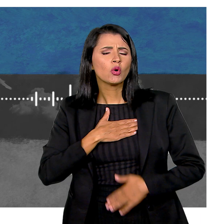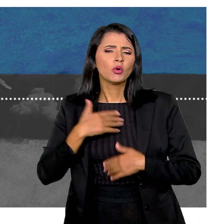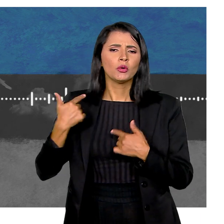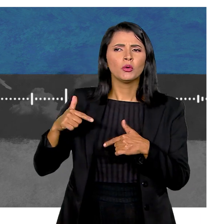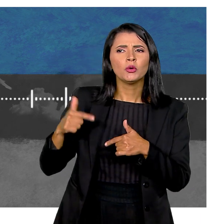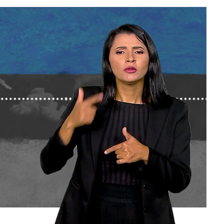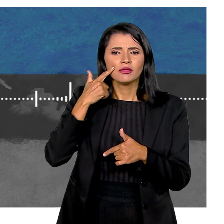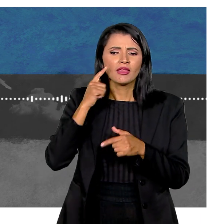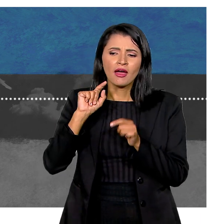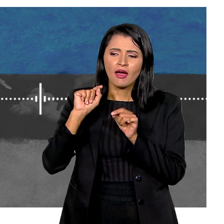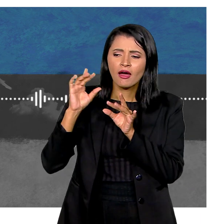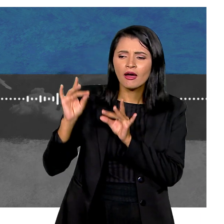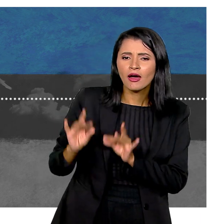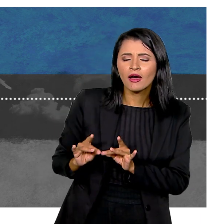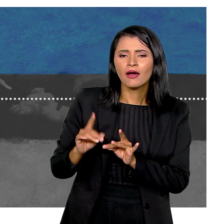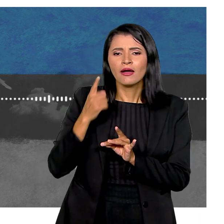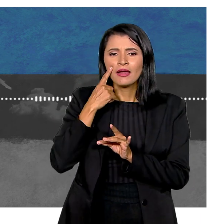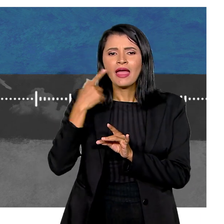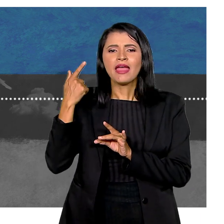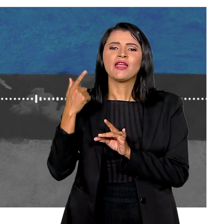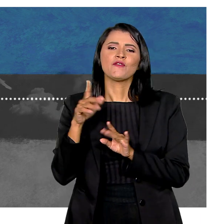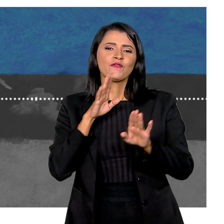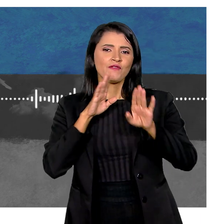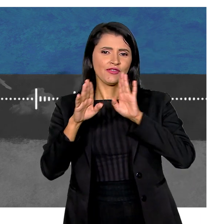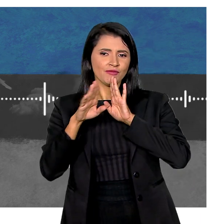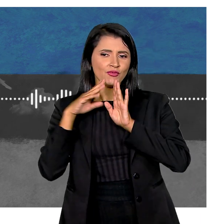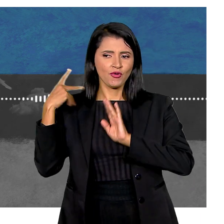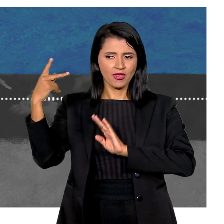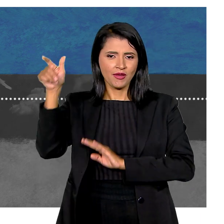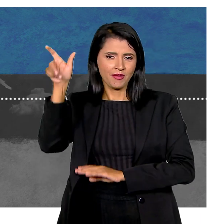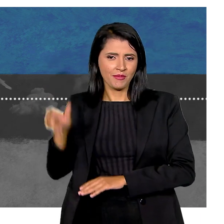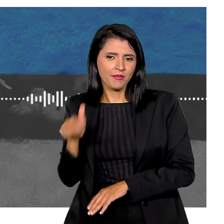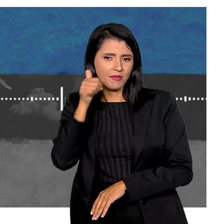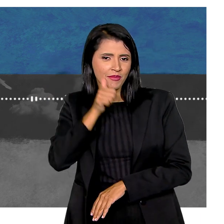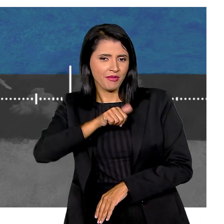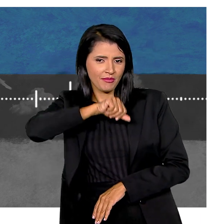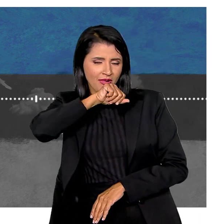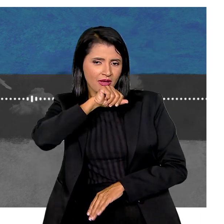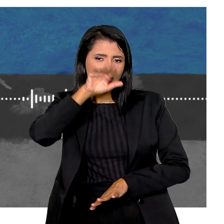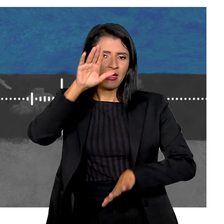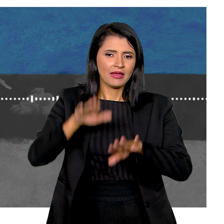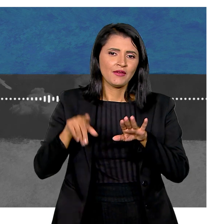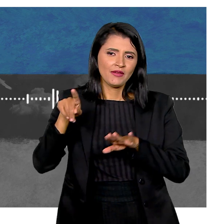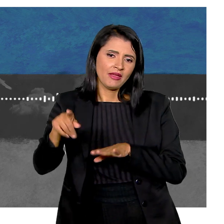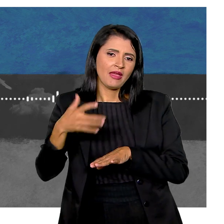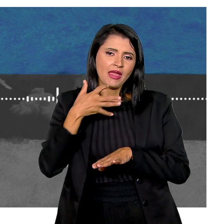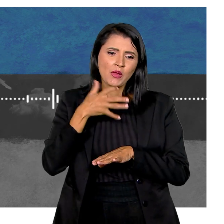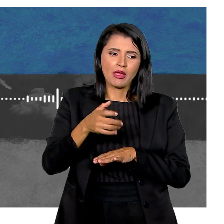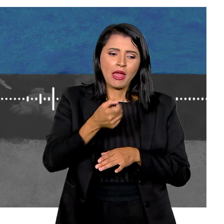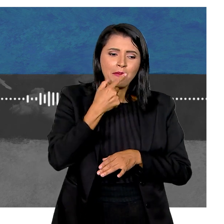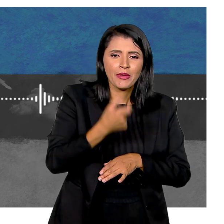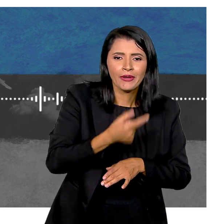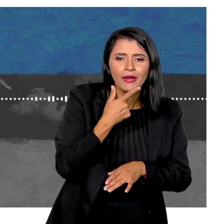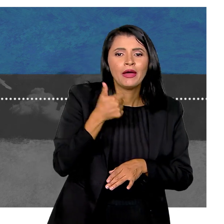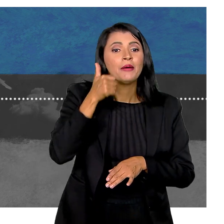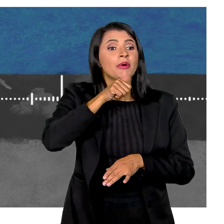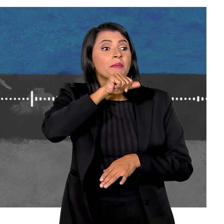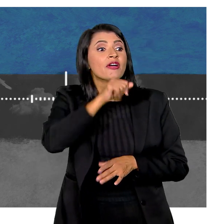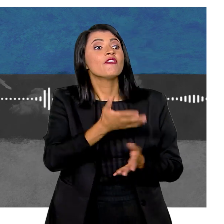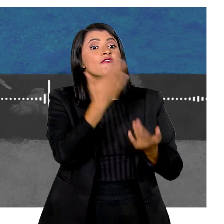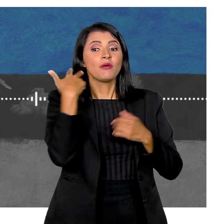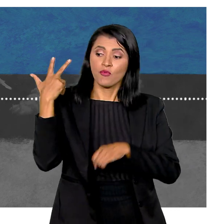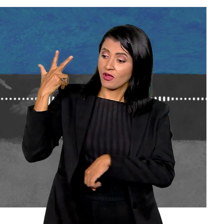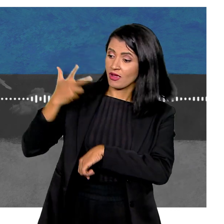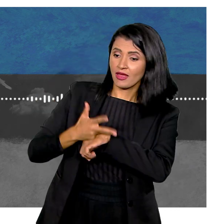gostava de gravar receitinha E pôr no Facebook da minha mãe Aí, às vezes, eu não tava querendo tomar remédio